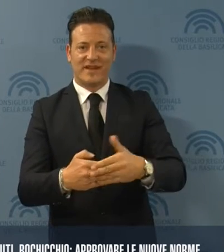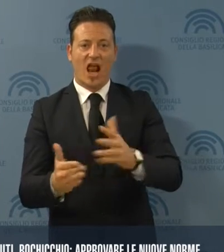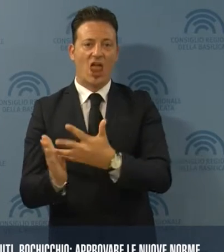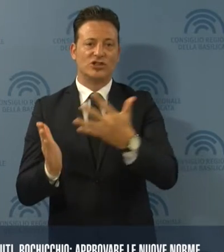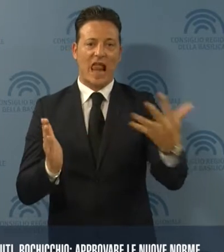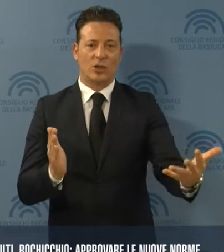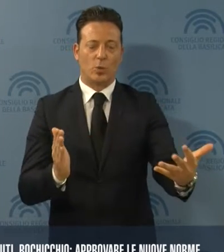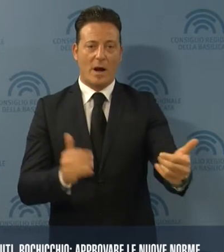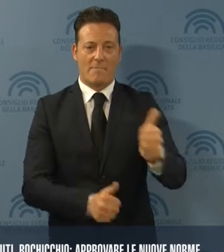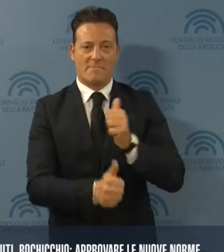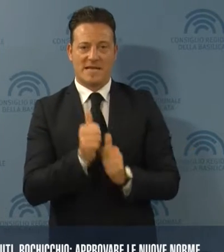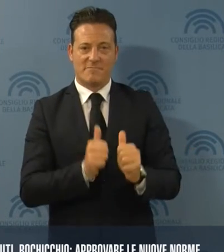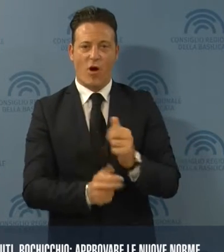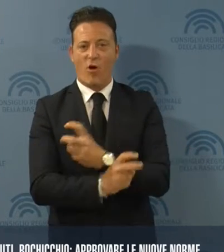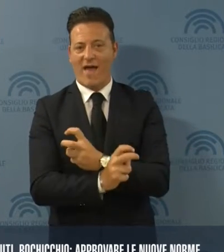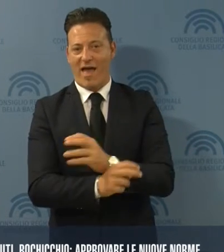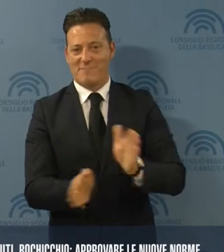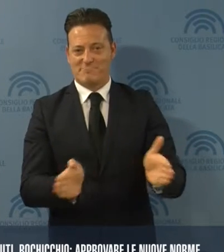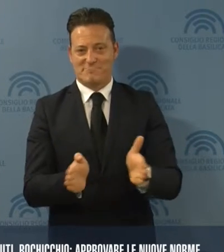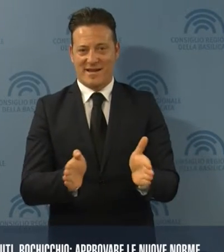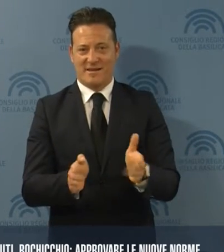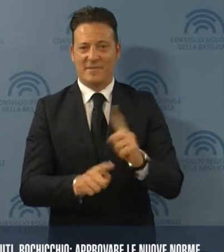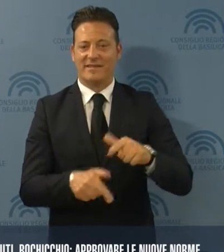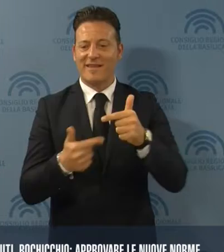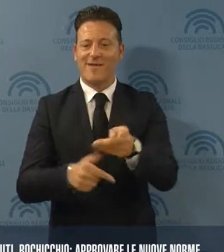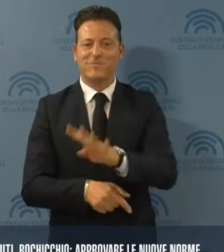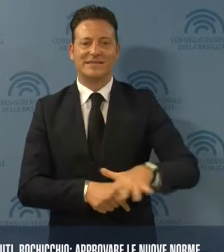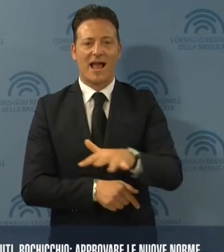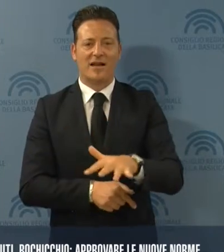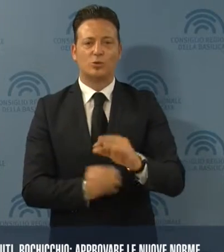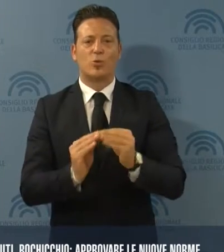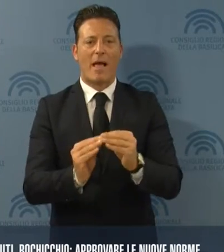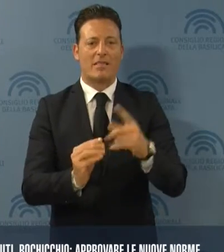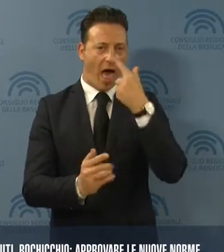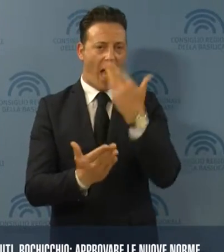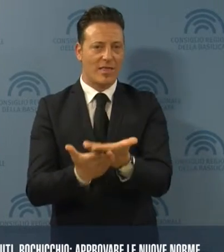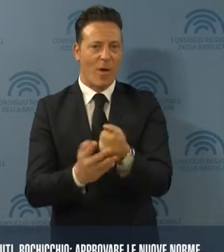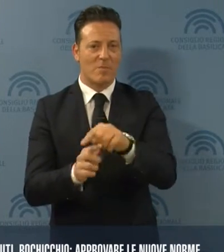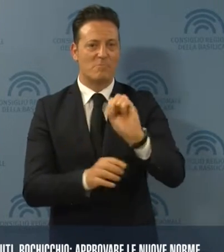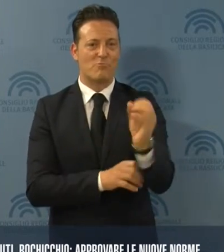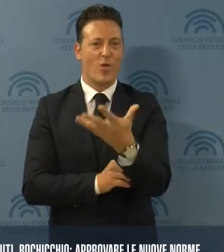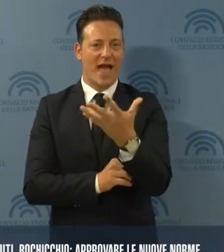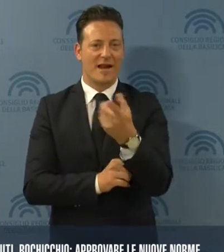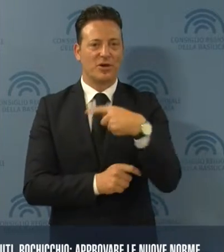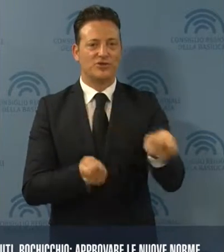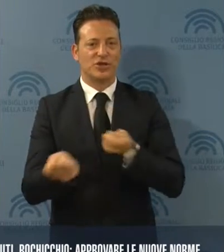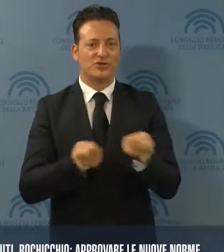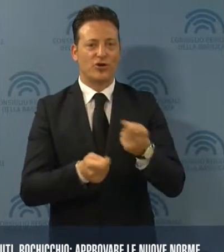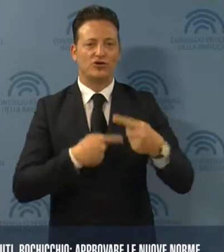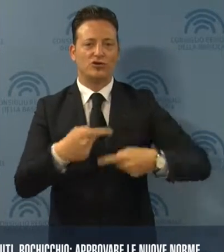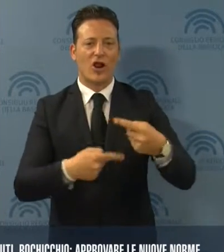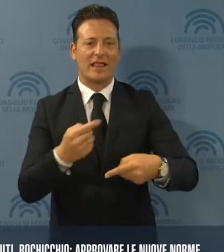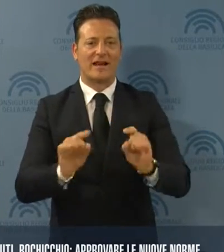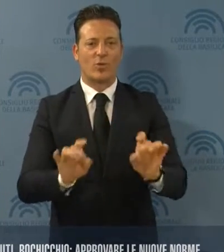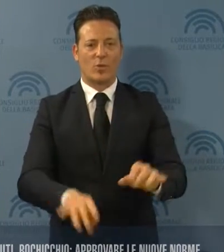legislatura, cioè entro novembre, per dare alla Basilicata strumenti adeguati e moderni per la gestione del ciclo dei